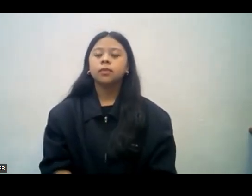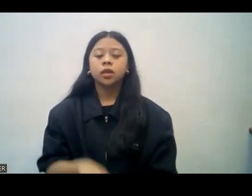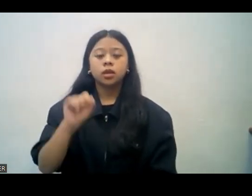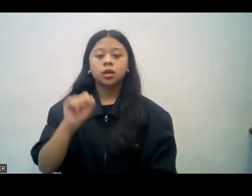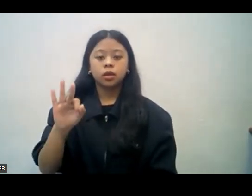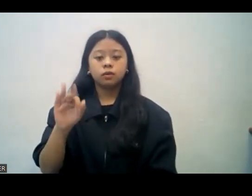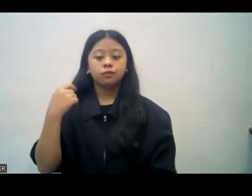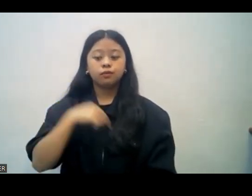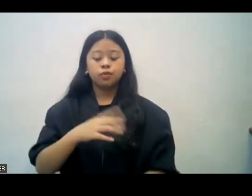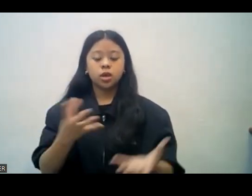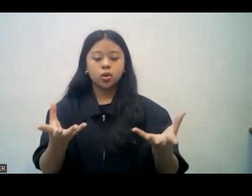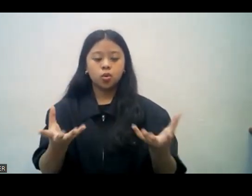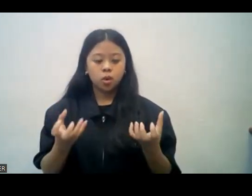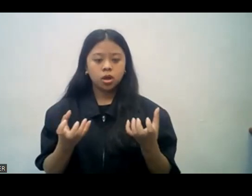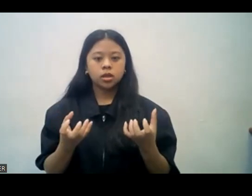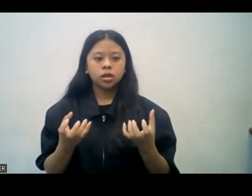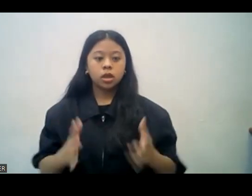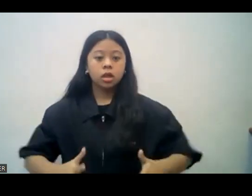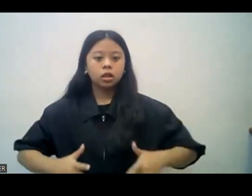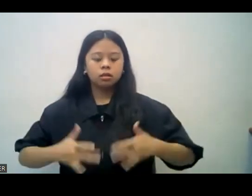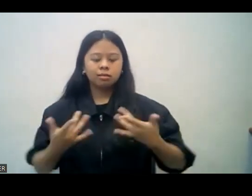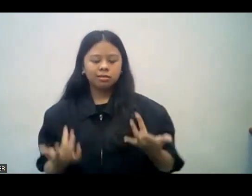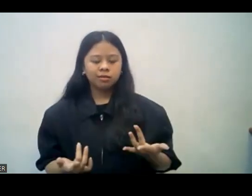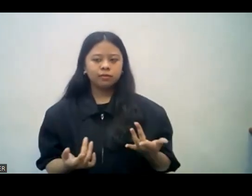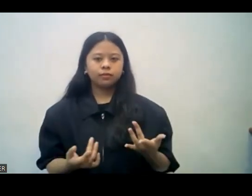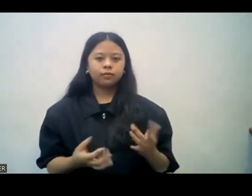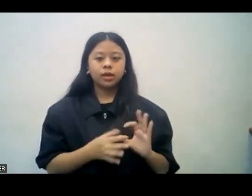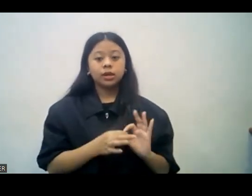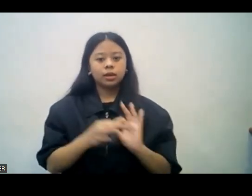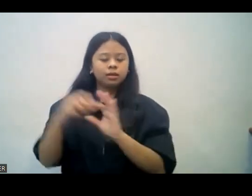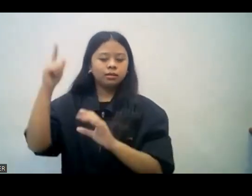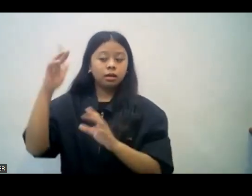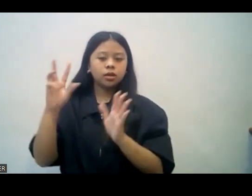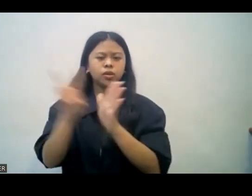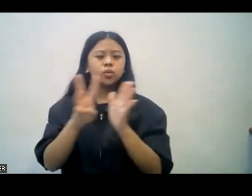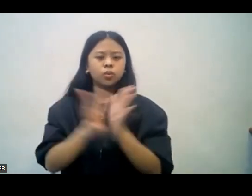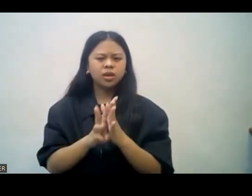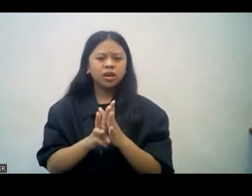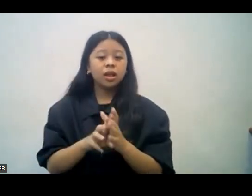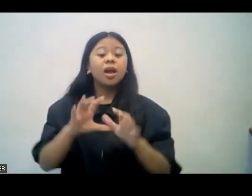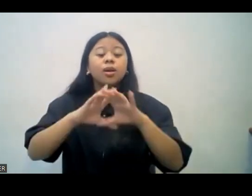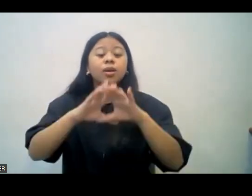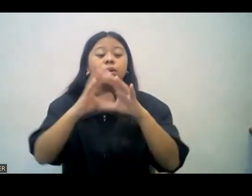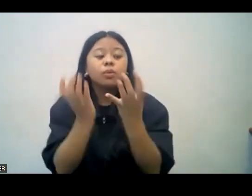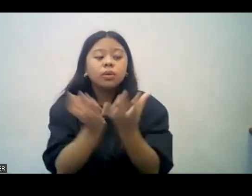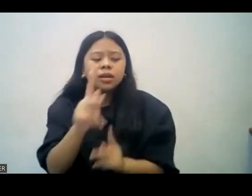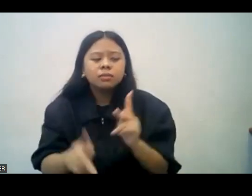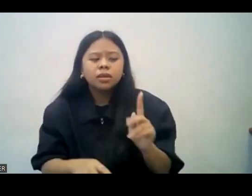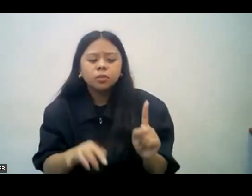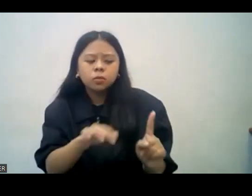At kung tayo ay mamumuhay alinsunod sa kalooban ng Diyos, tayo po ay inuusig at nagdurusa.